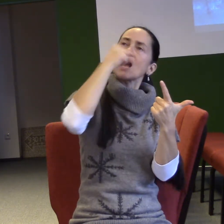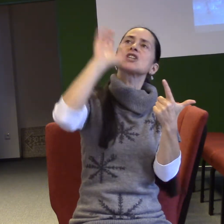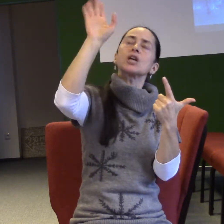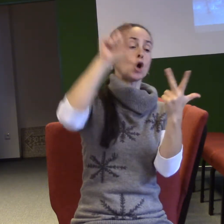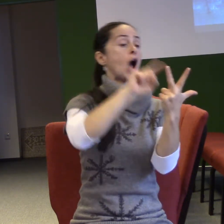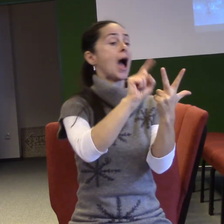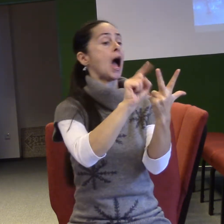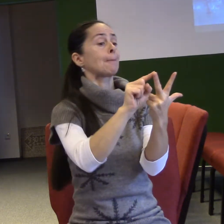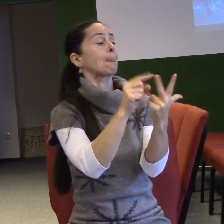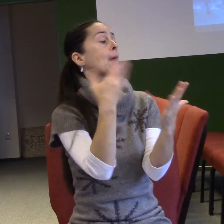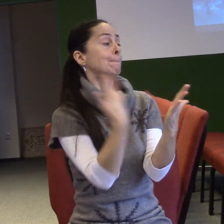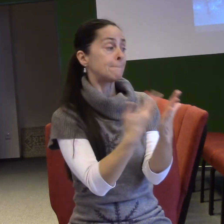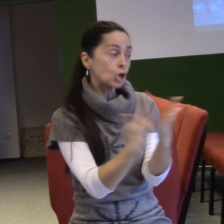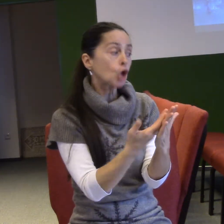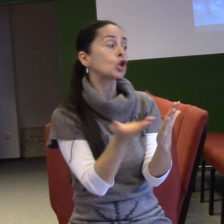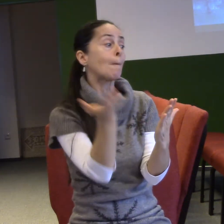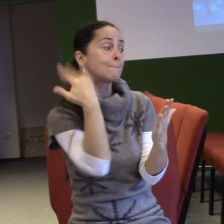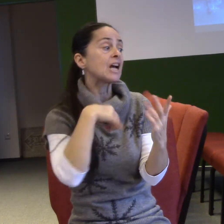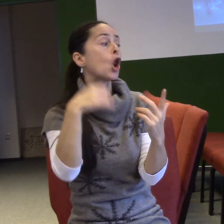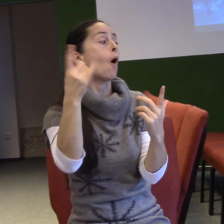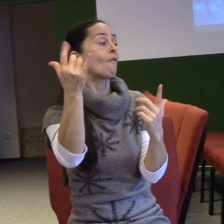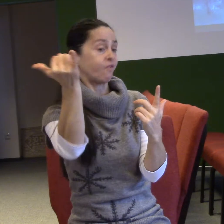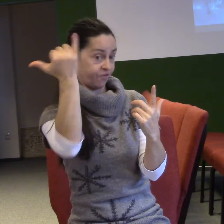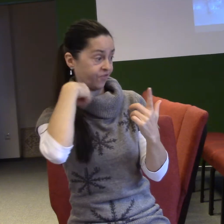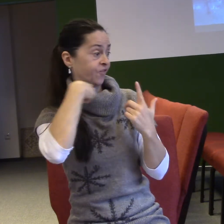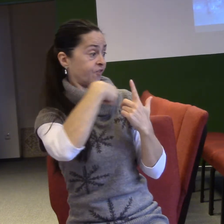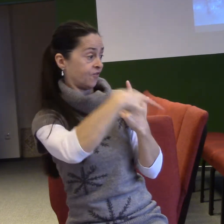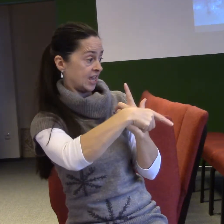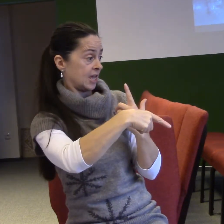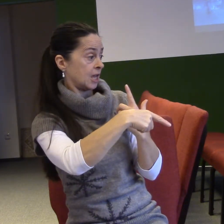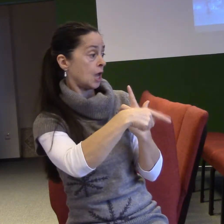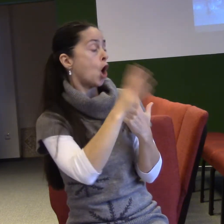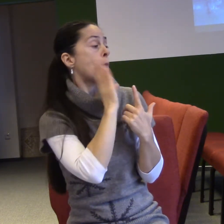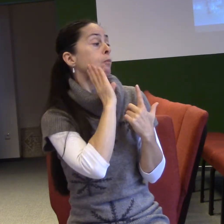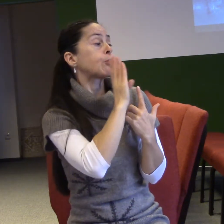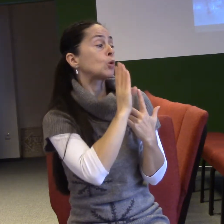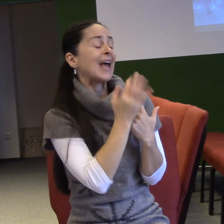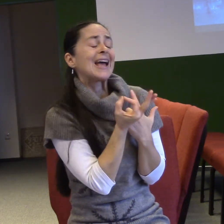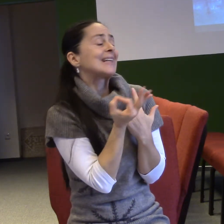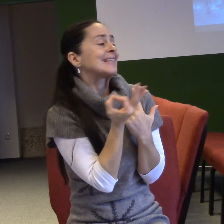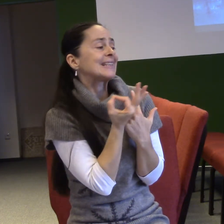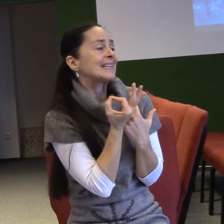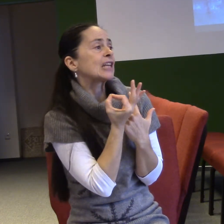byl poslán za tebou. To je můj úkol. Proto jsem ti přišel něco vyřídit. A je nesmírně důležité pro